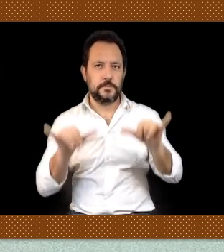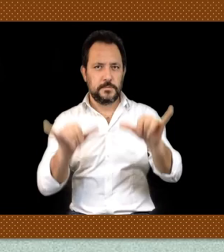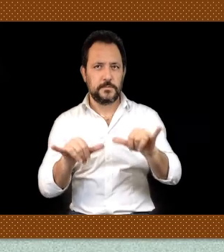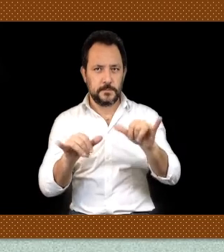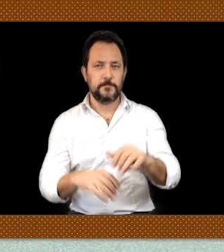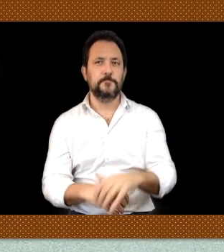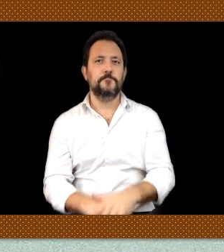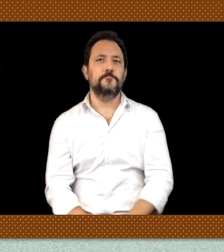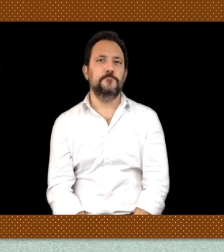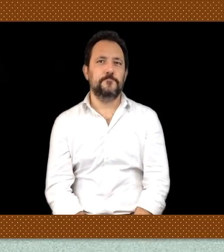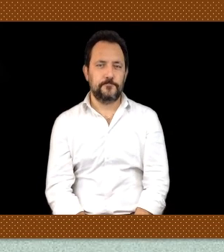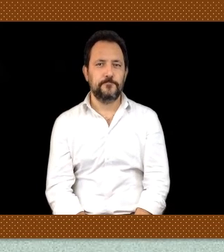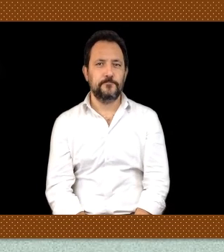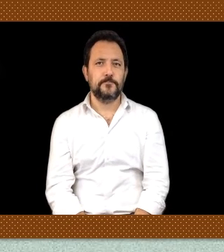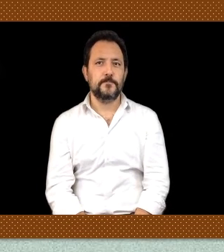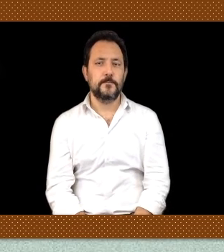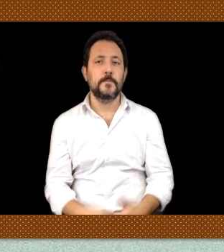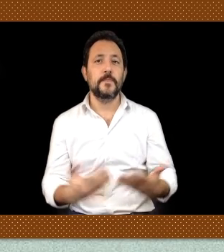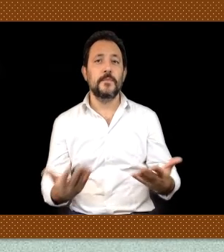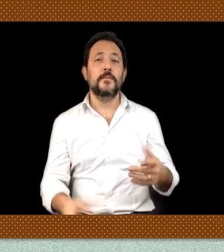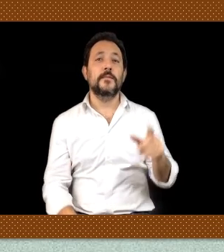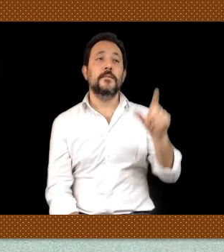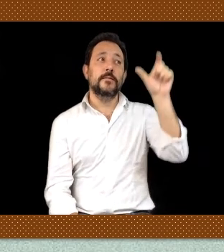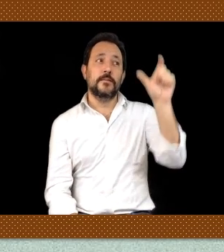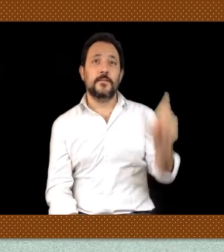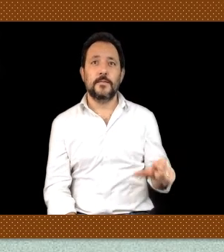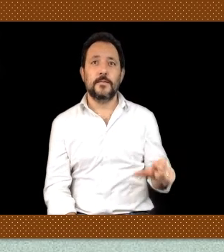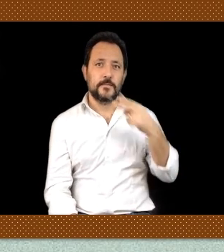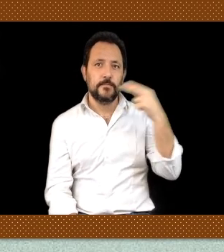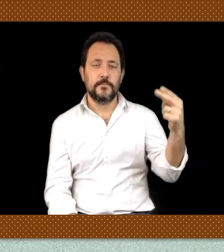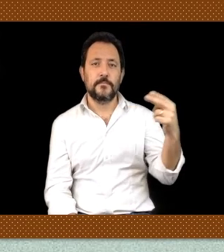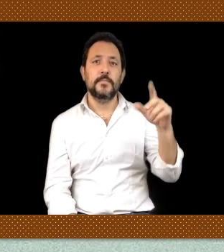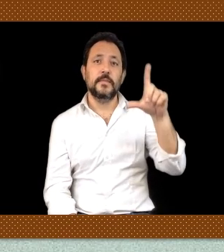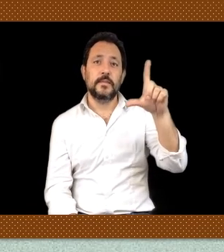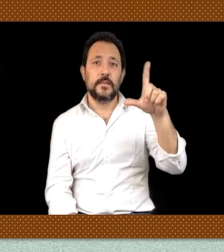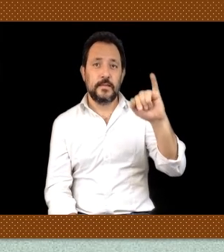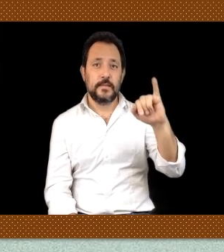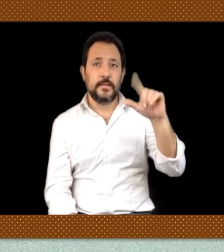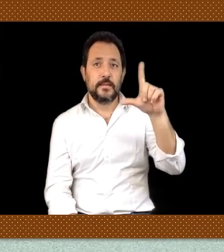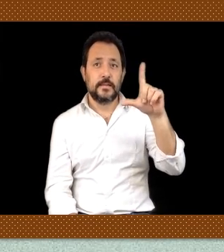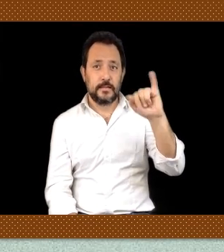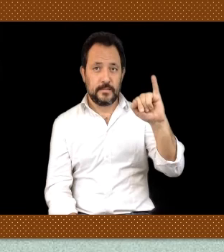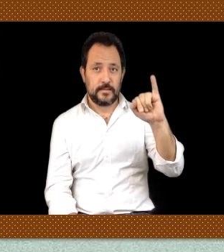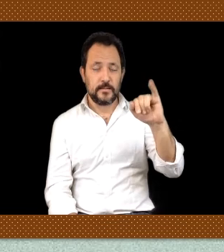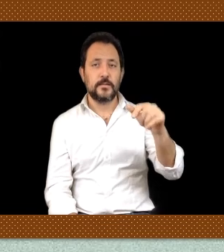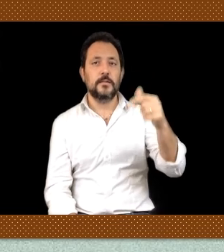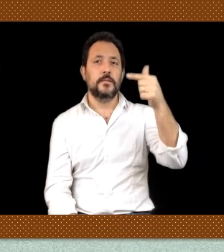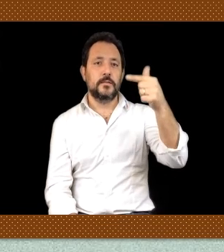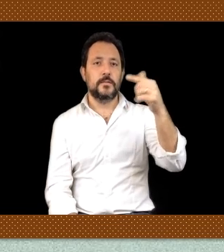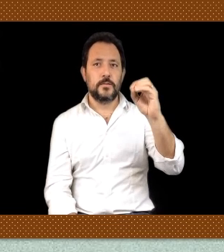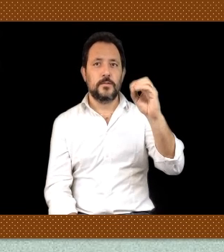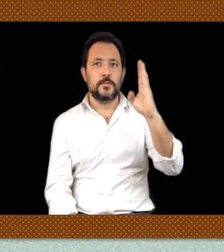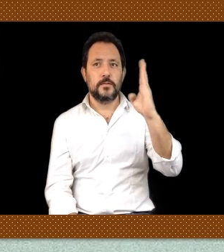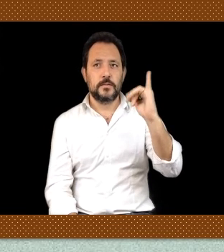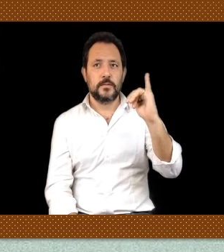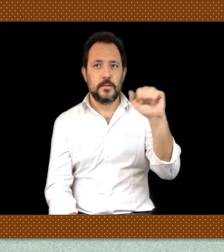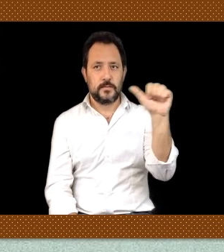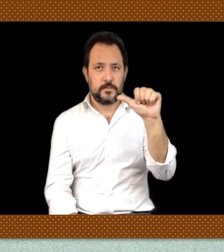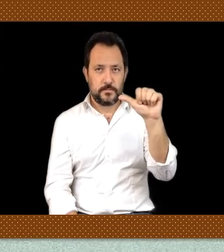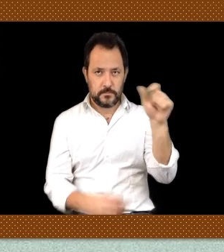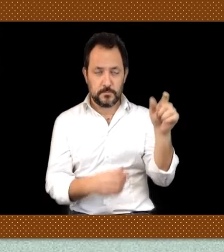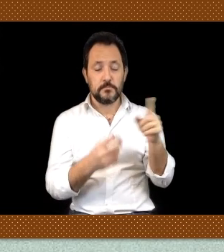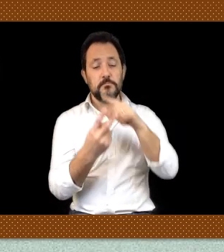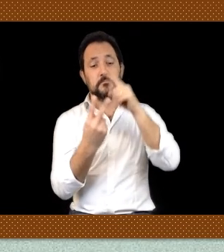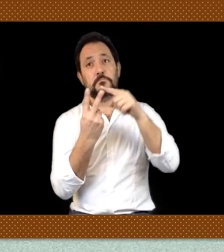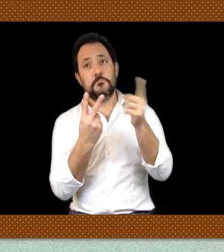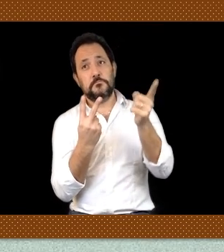Collins ex-alunno Lily Tobias e Julian Turner studenti di Swarthmore College